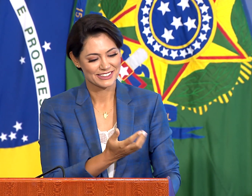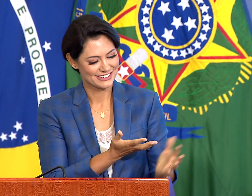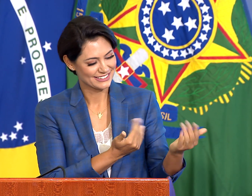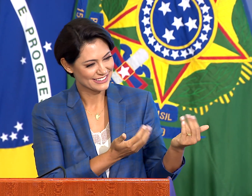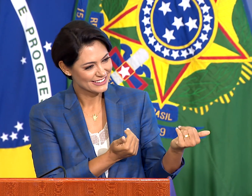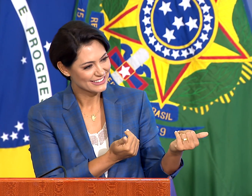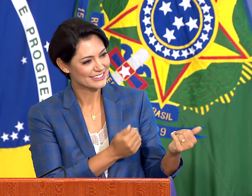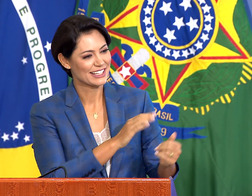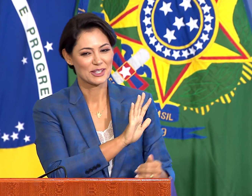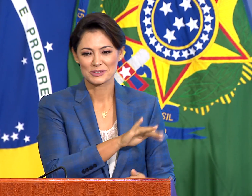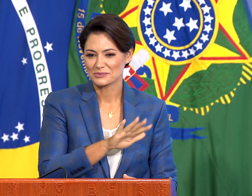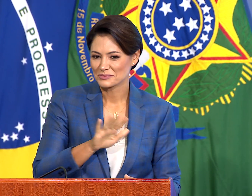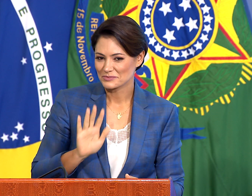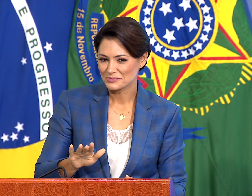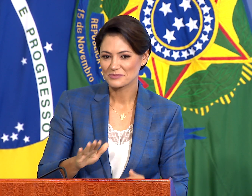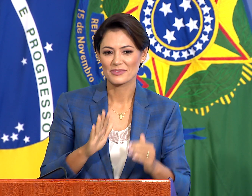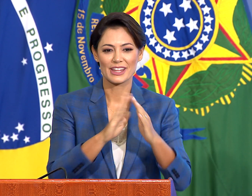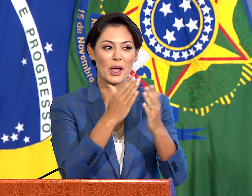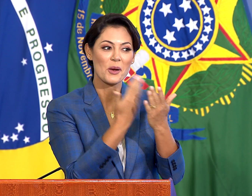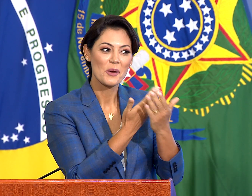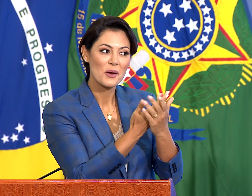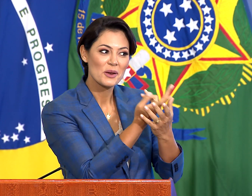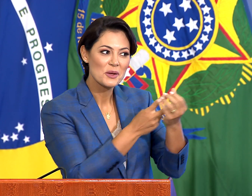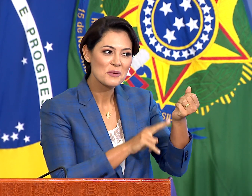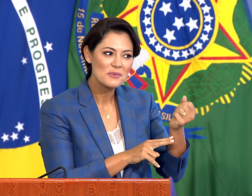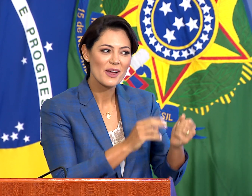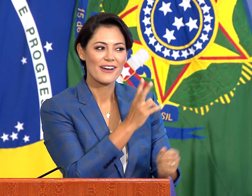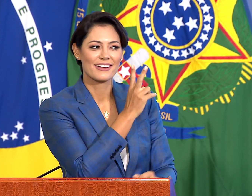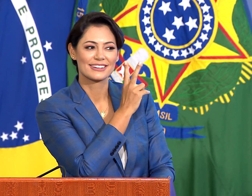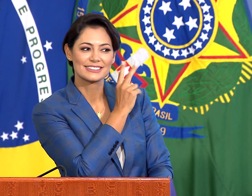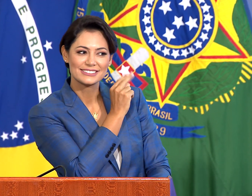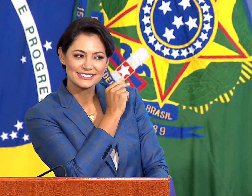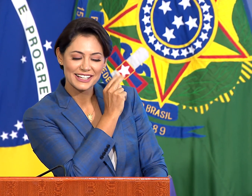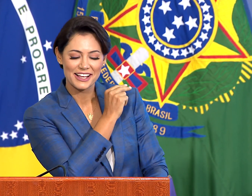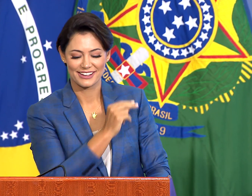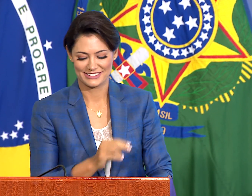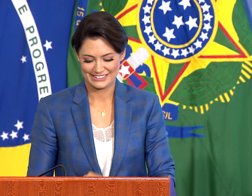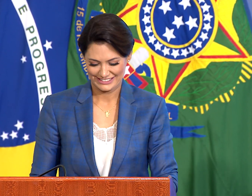Nossos adolescentes e jovens da escola bilingue de Itaguatinga.